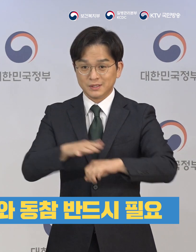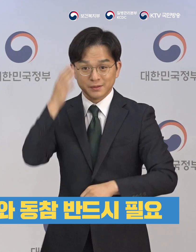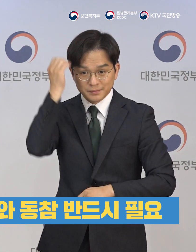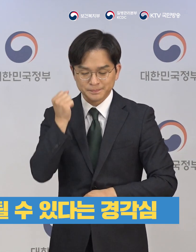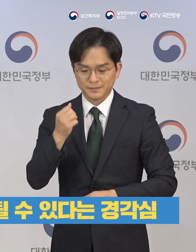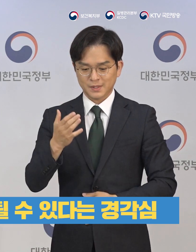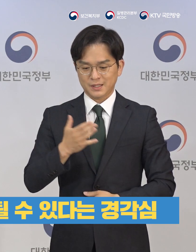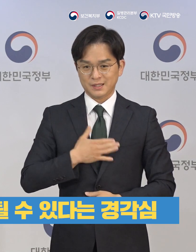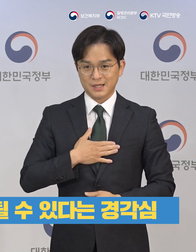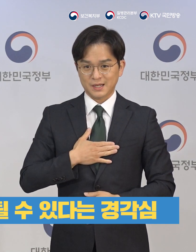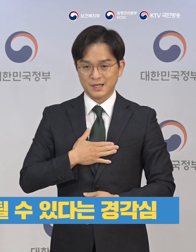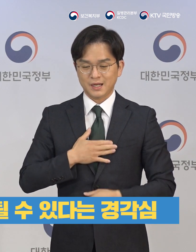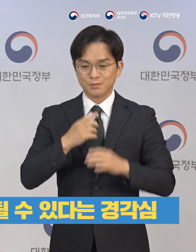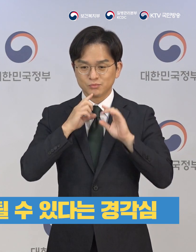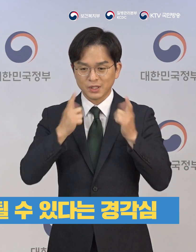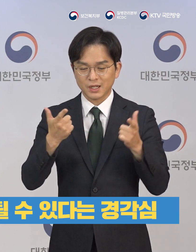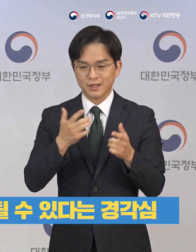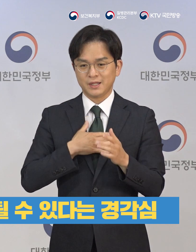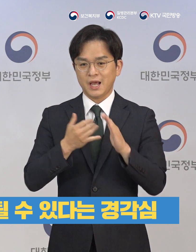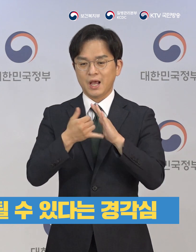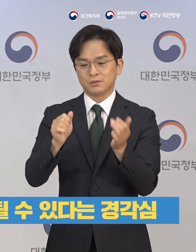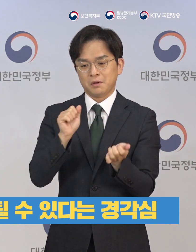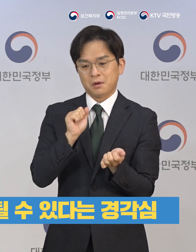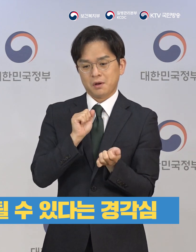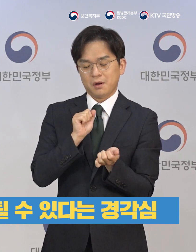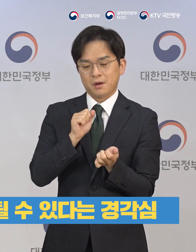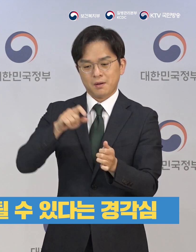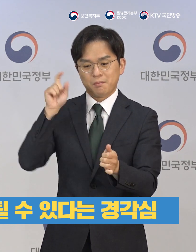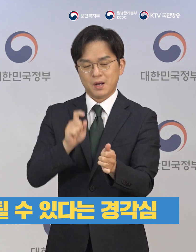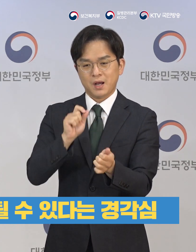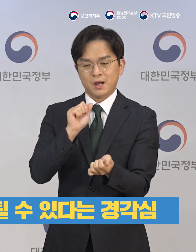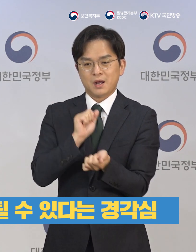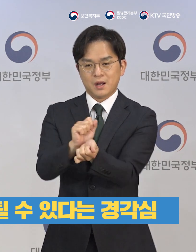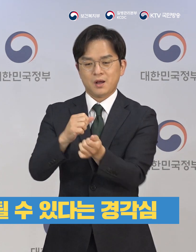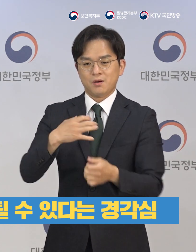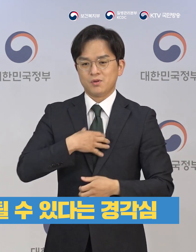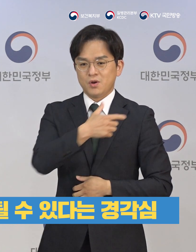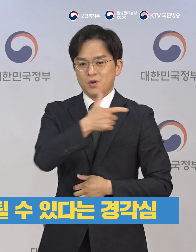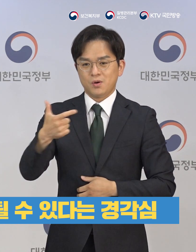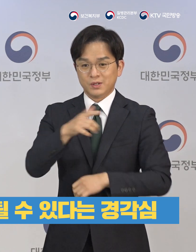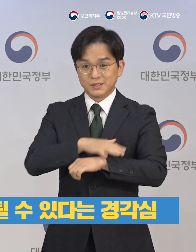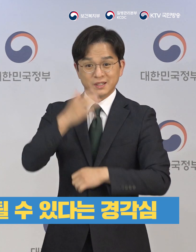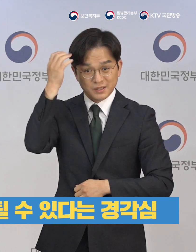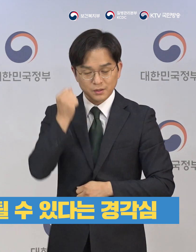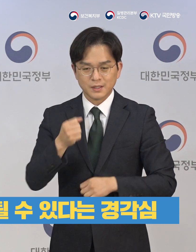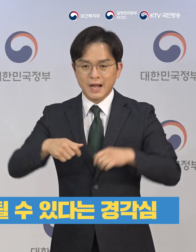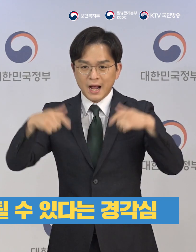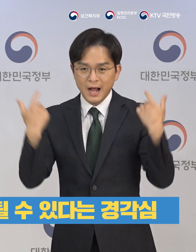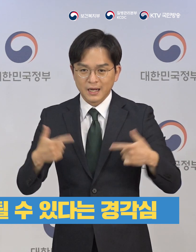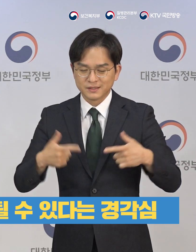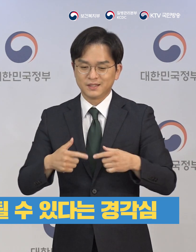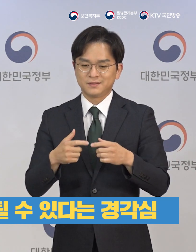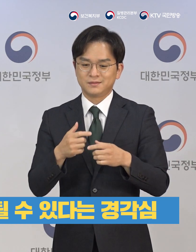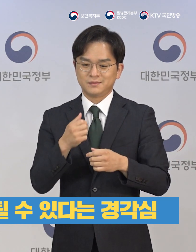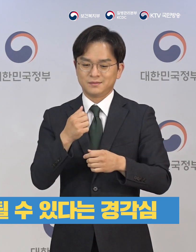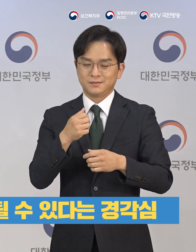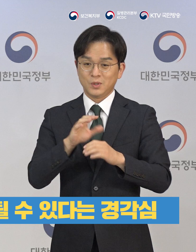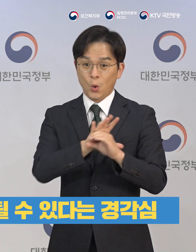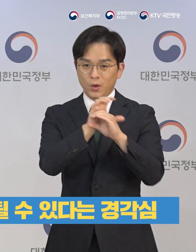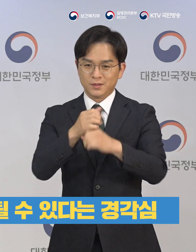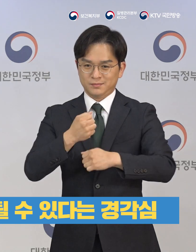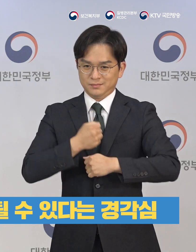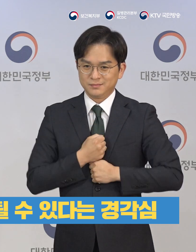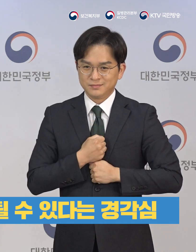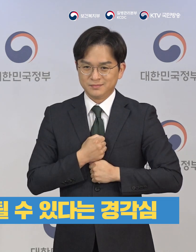내 가족이 언제라도 감염될 수 있다는 경각심을 가지고 일상생활 속에서 방역수칙을 철저히